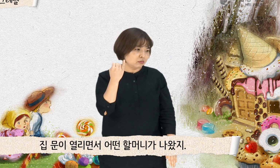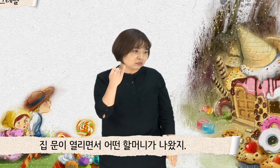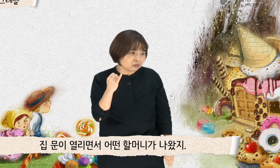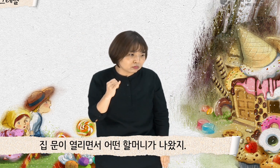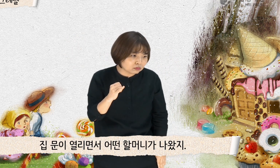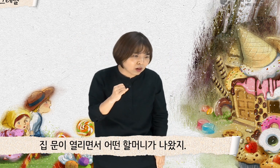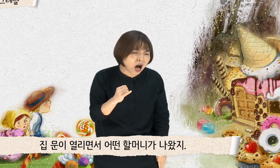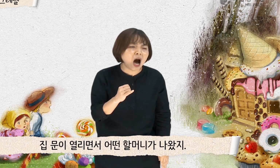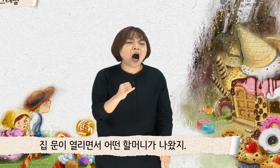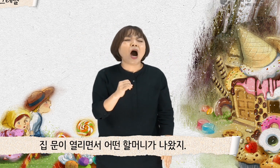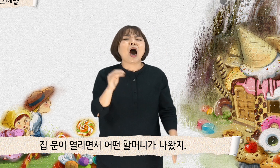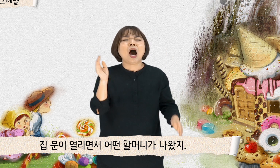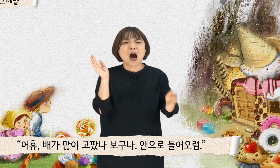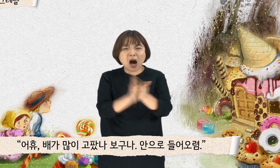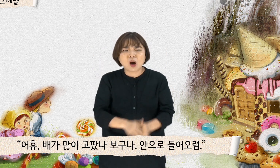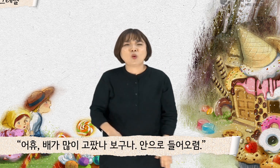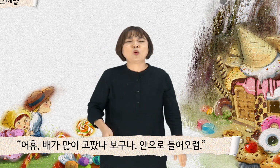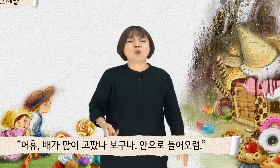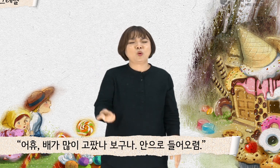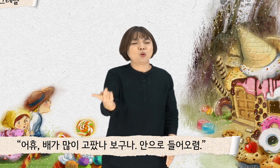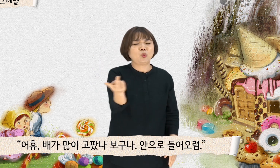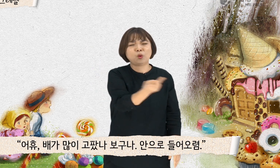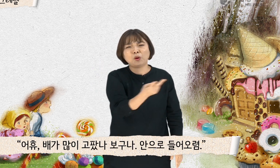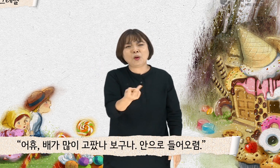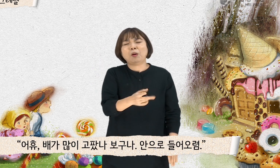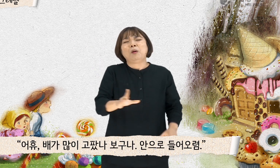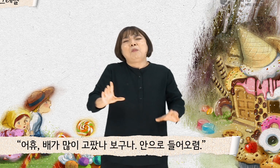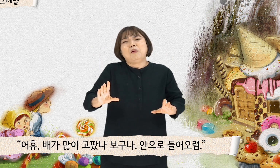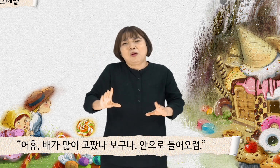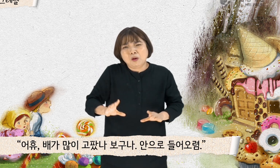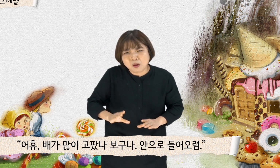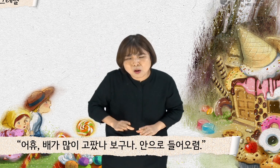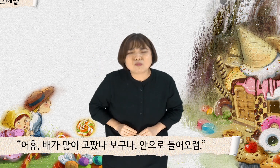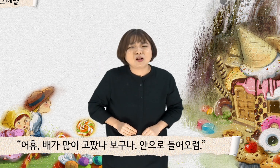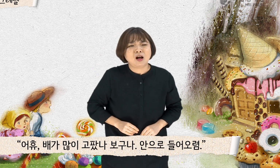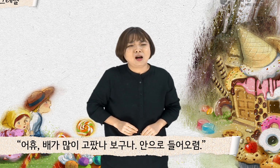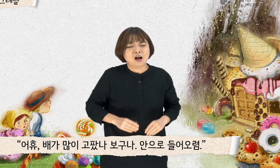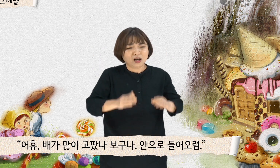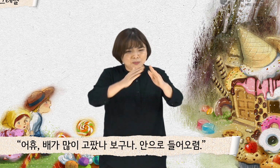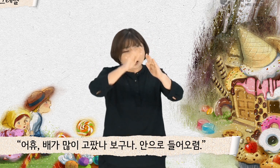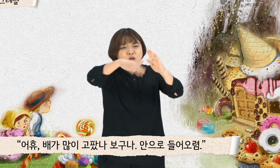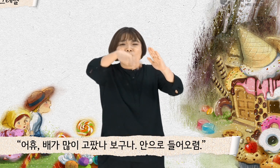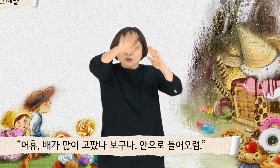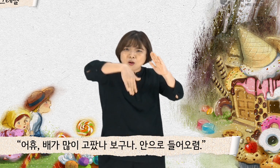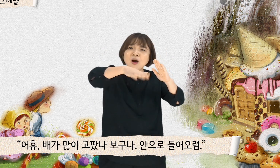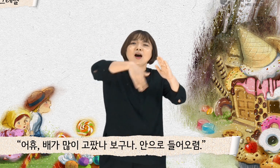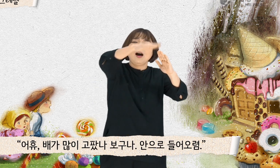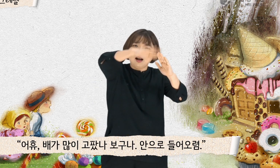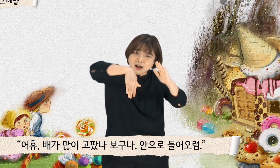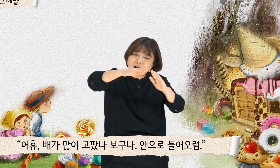나왔지. 아휴, 배가 많이 고팠나 보구나. 안으로 들어오렴.